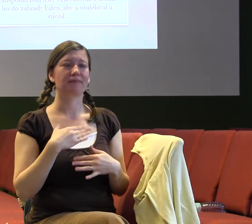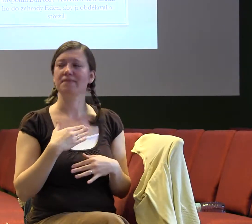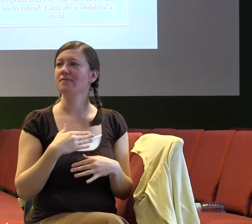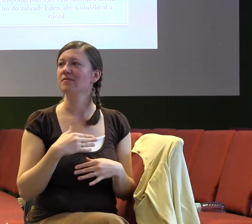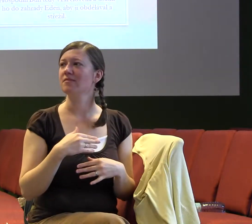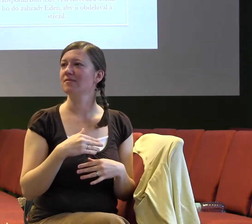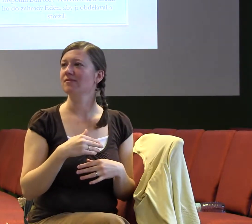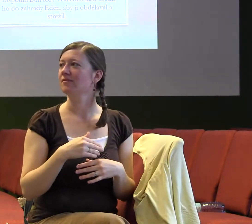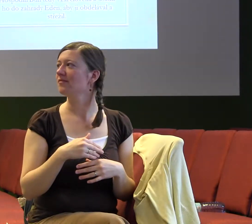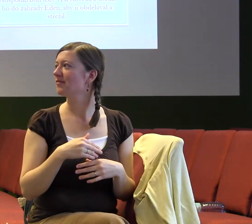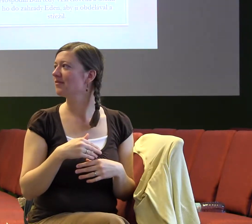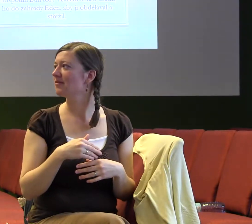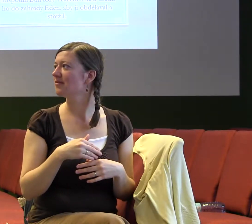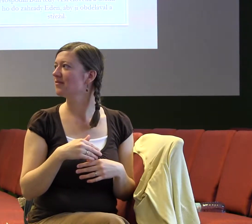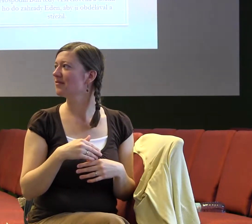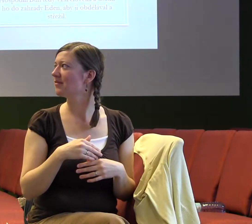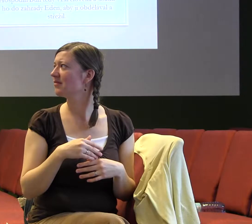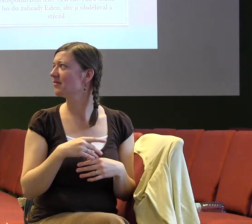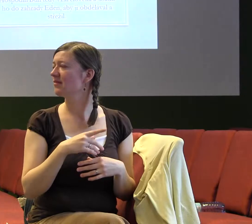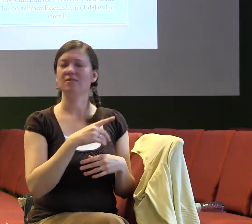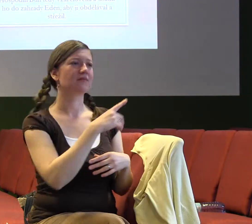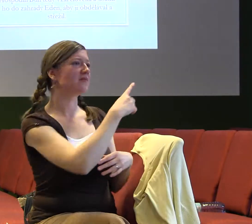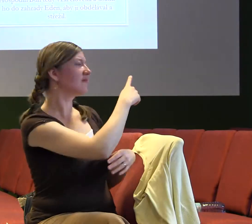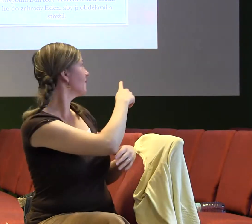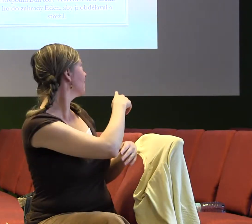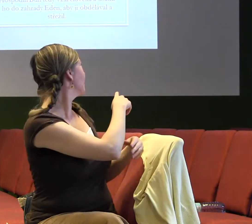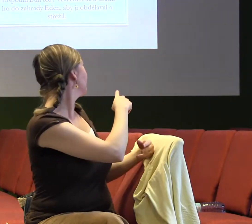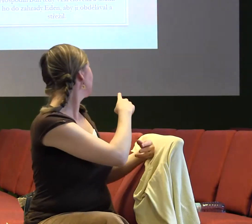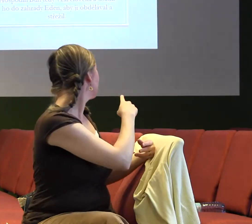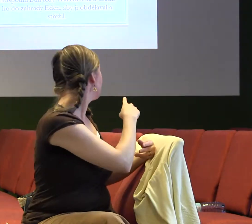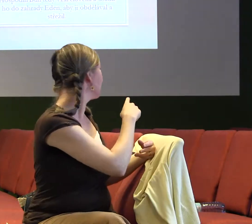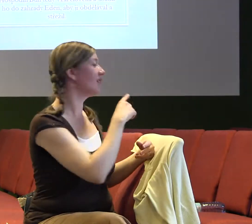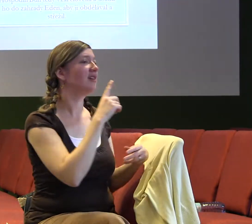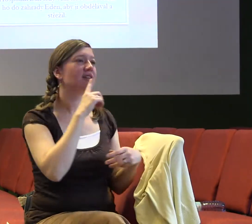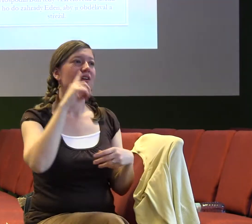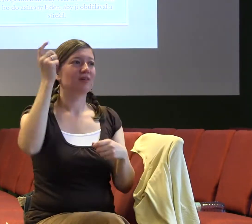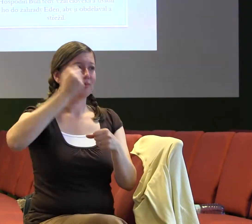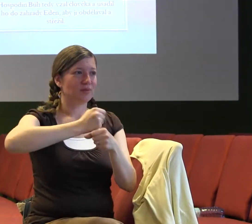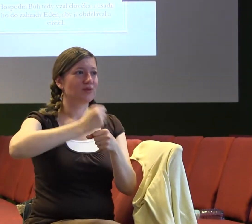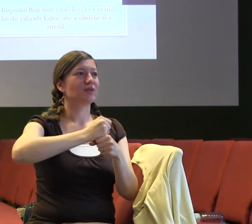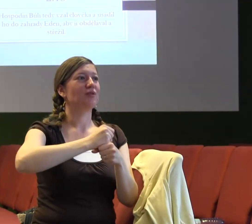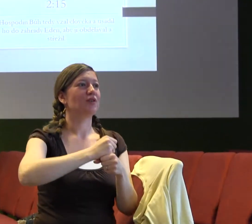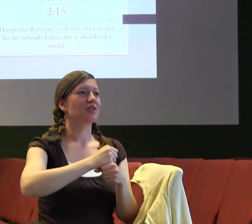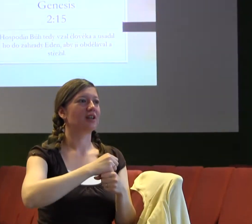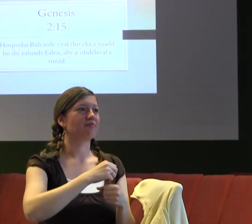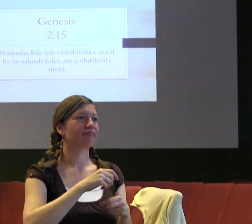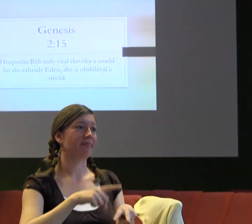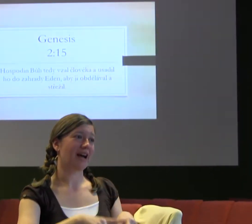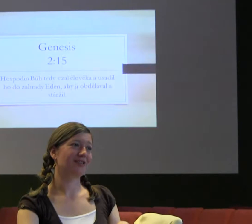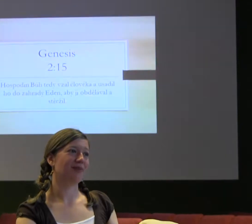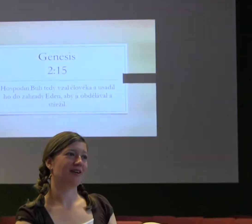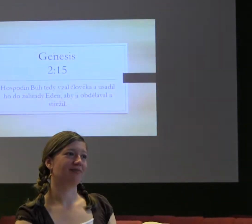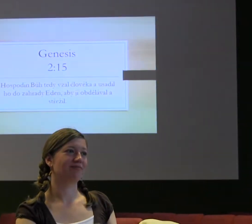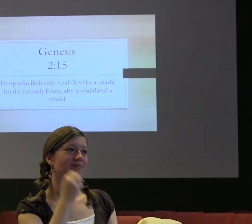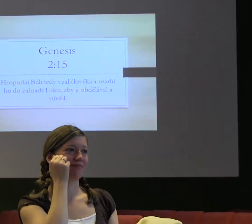že když Bůh stvořil Adama a Evu a dali do té zahrady, do toho Edenu, tak jim dal za úkol, aby tu